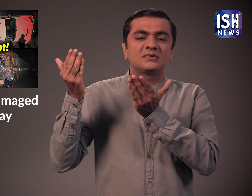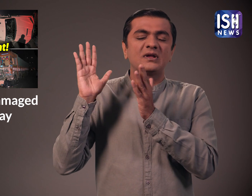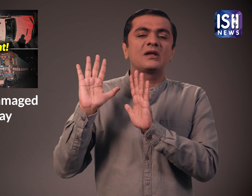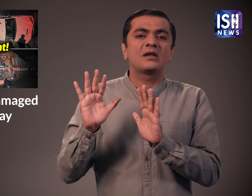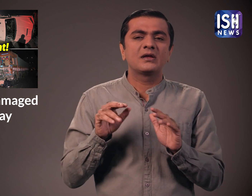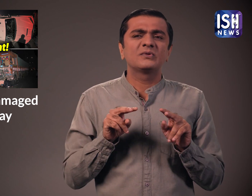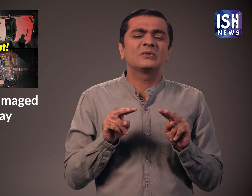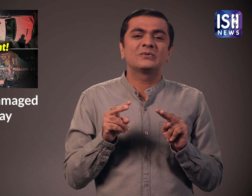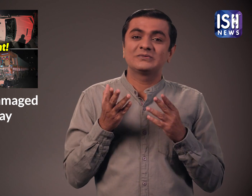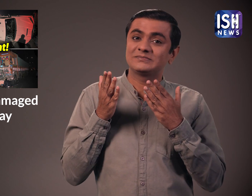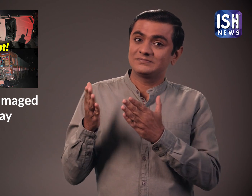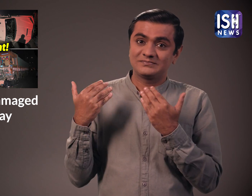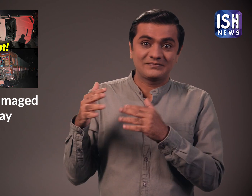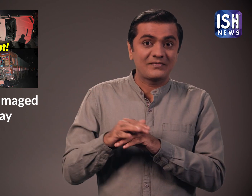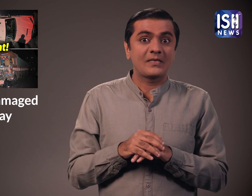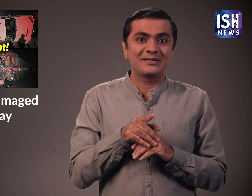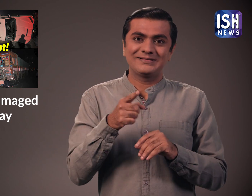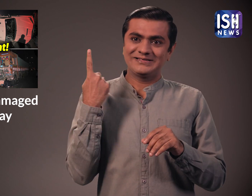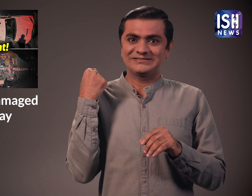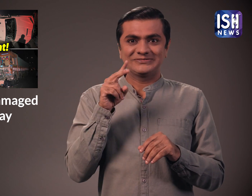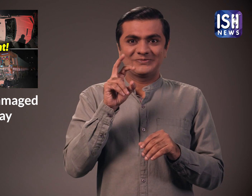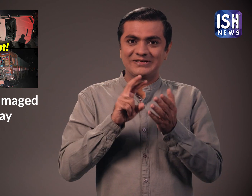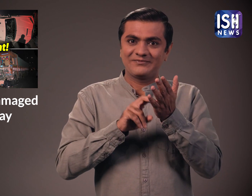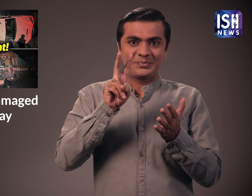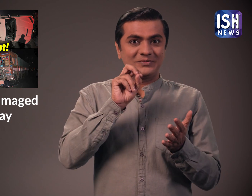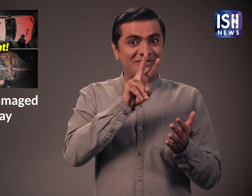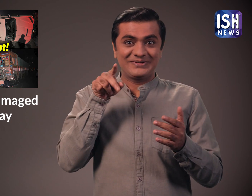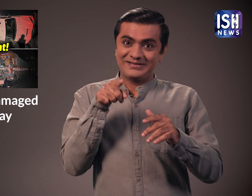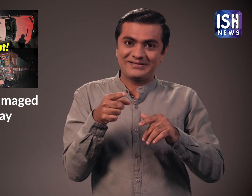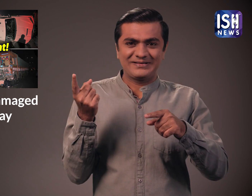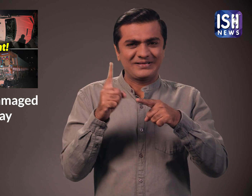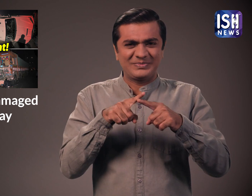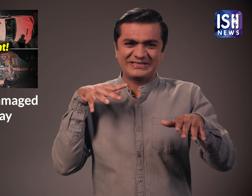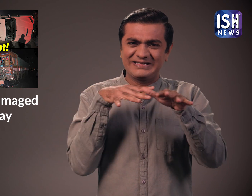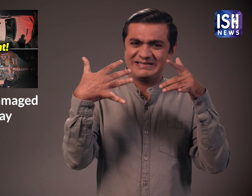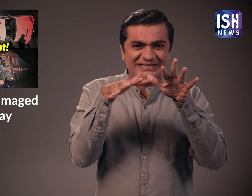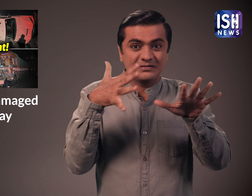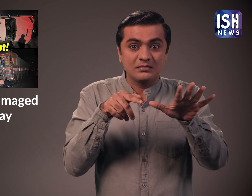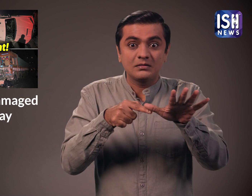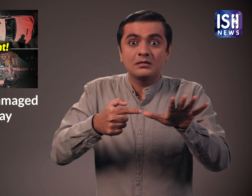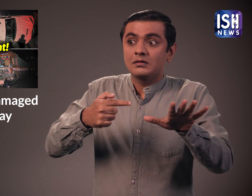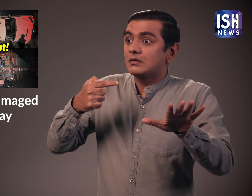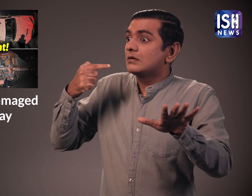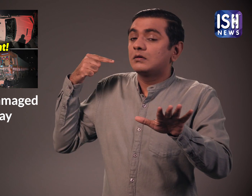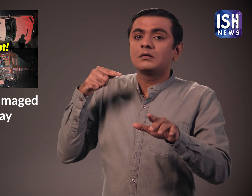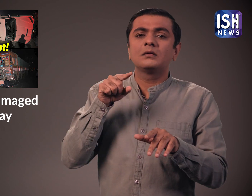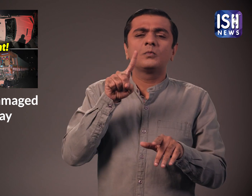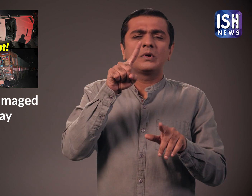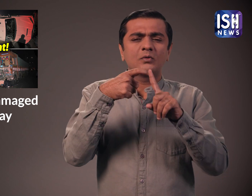उन्हें नस्दीकी अस्पताल में भरती कराया गया 20 नवेंबर 2022 के हादसे के बाद हाईवे